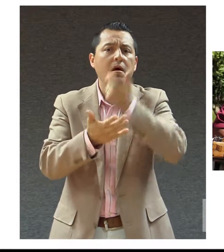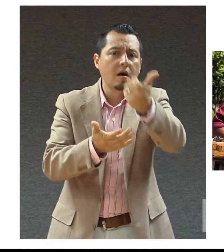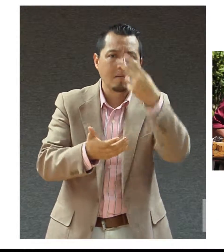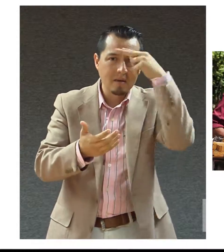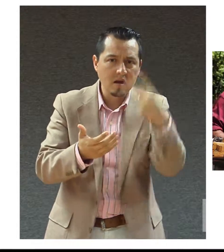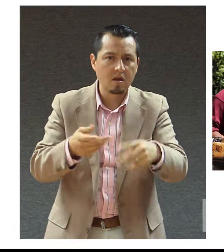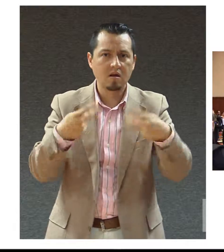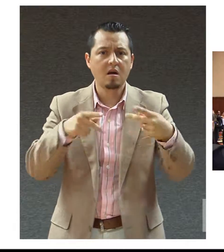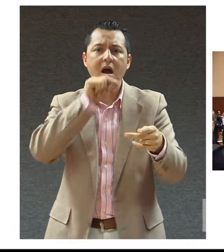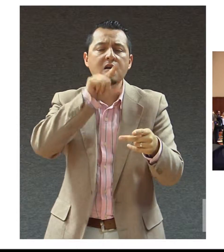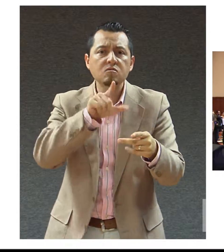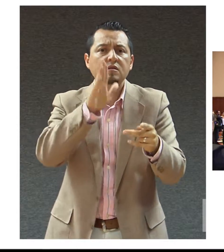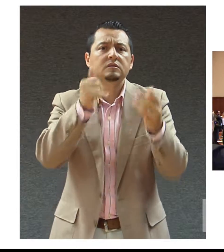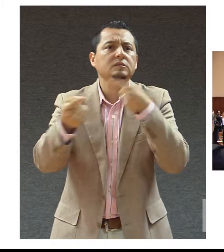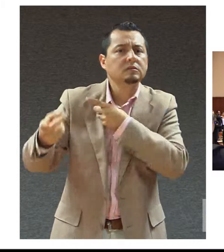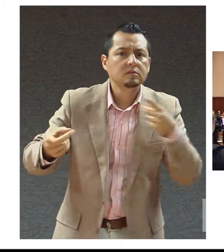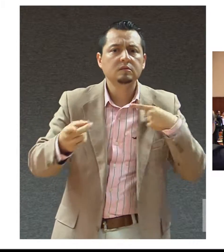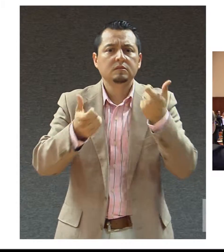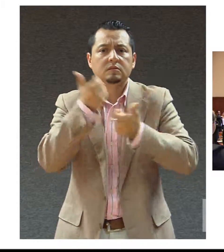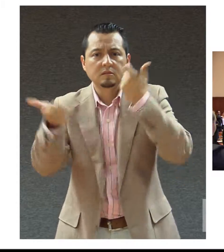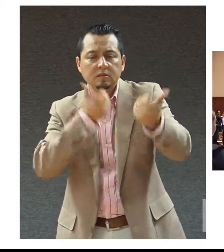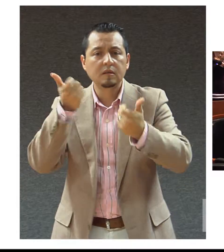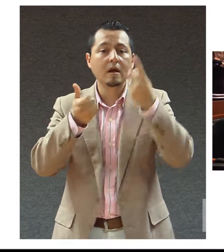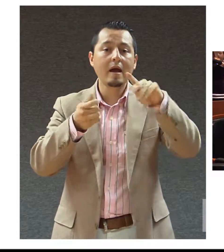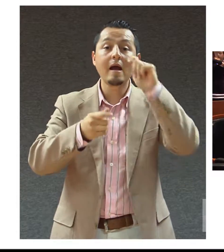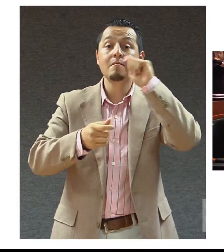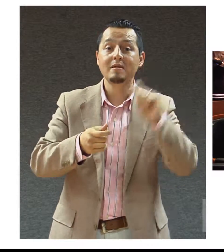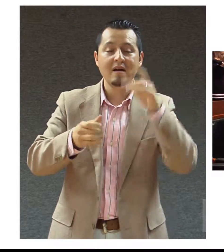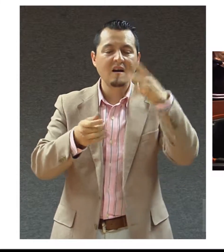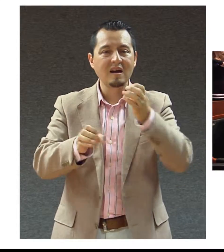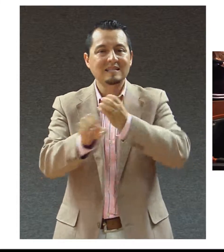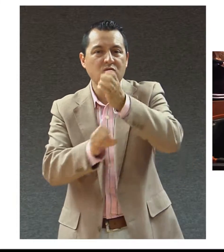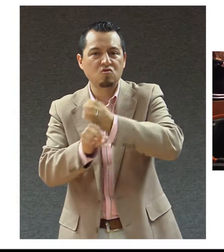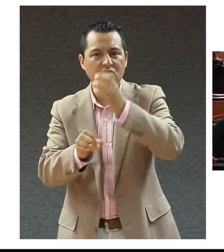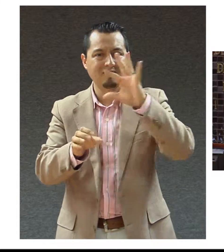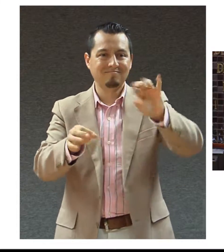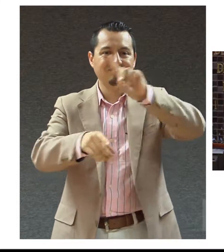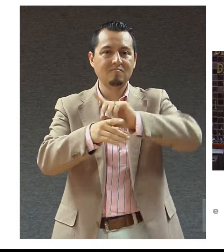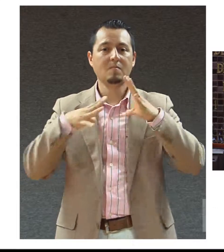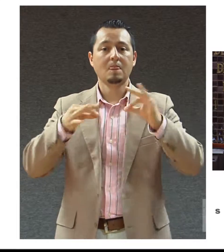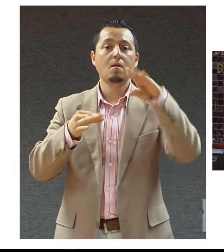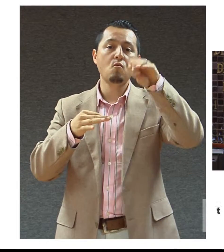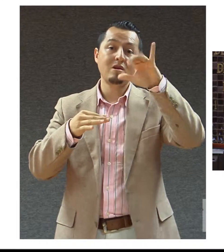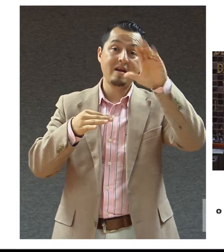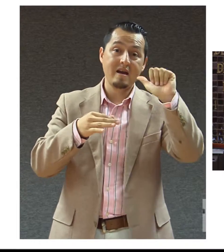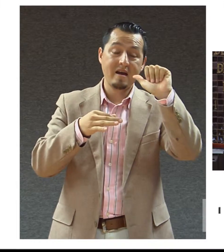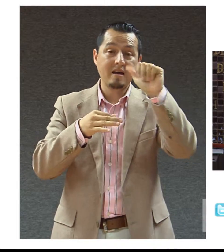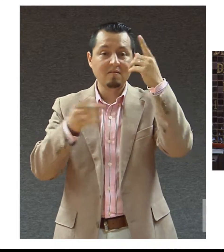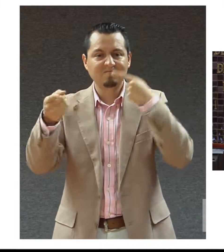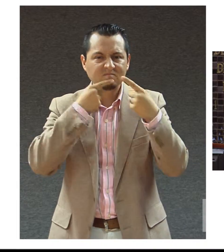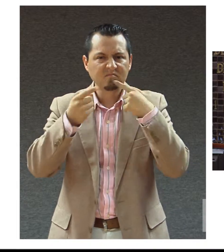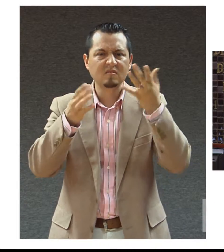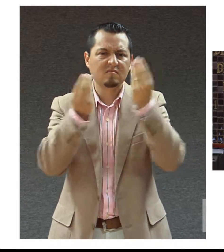básicas de los mexicanos. Durante la sesión solemne para conmemorar el aniversario de la abolición de la esclavitud, la diputada Mónica Almeida,